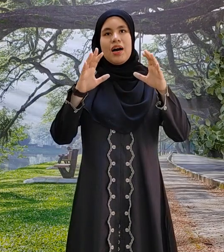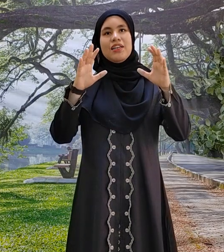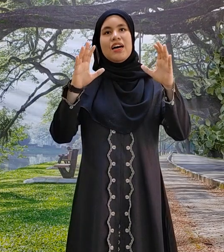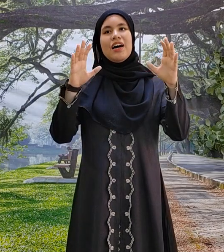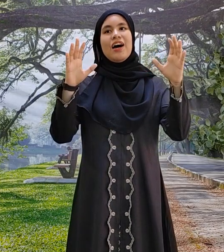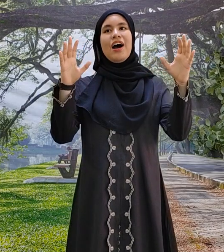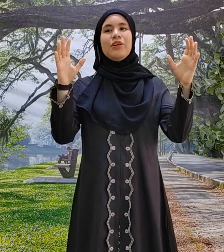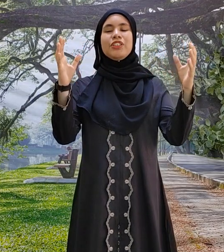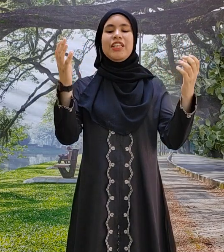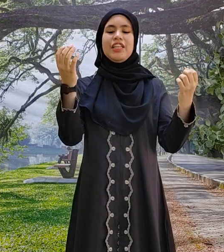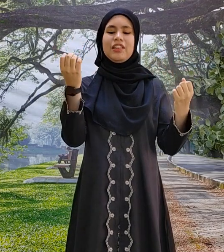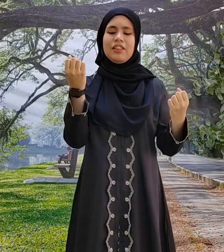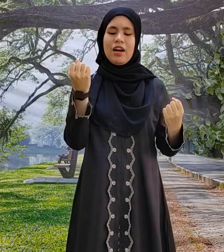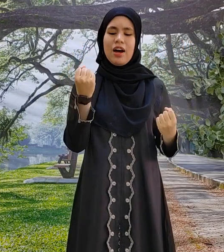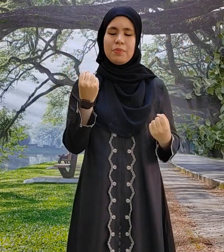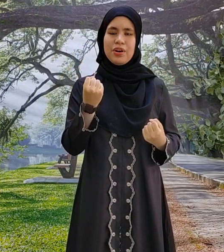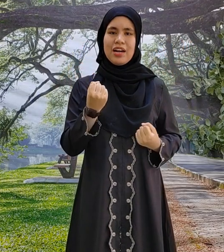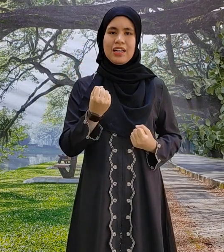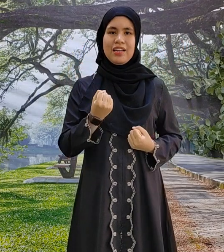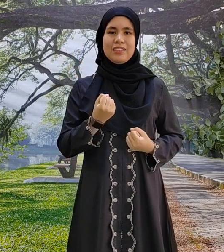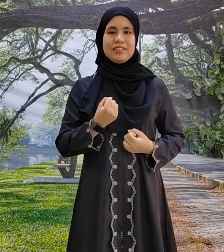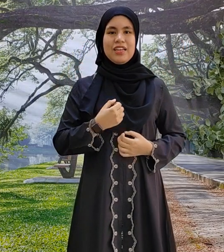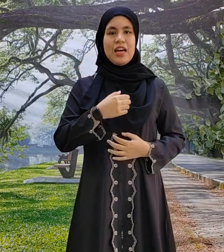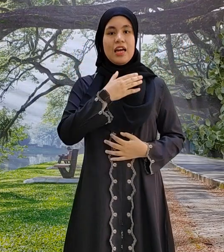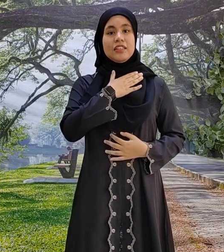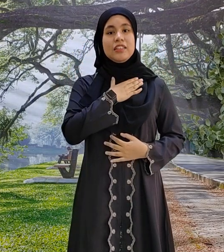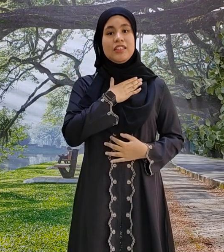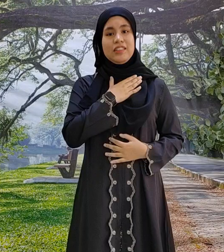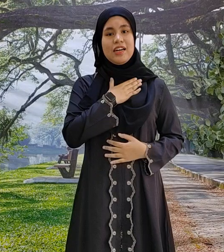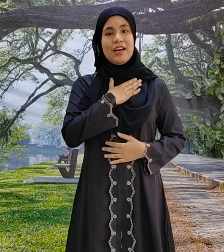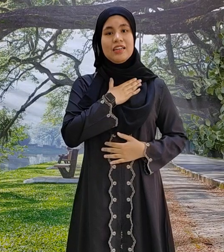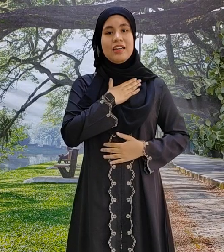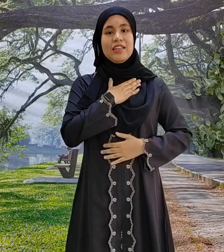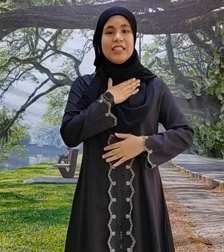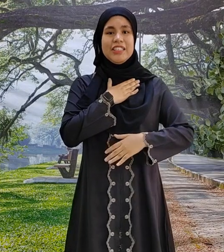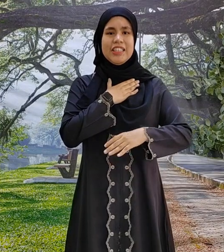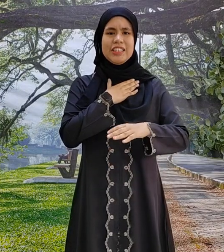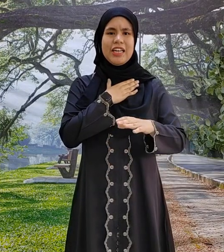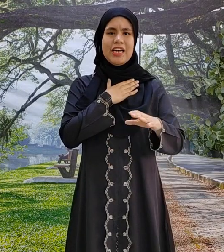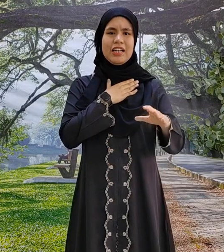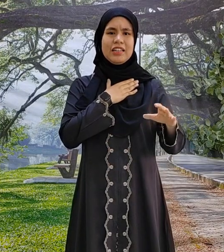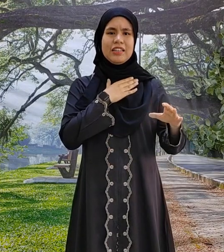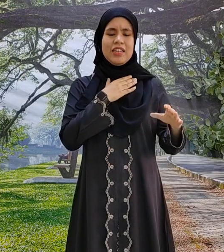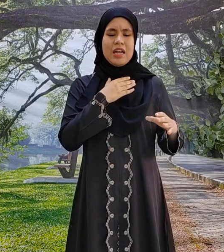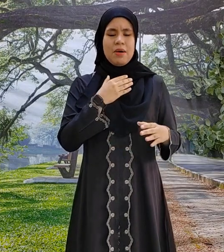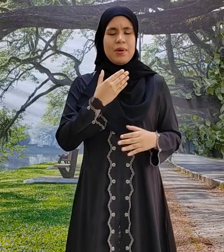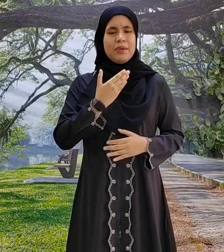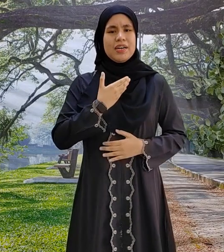mana harus kita mulakan cinta dan kasih sayang Bagi